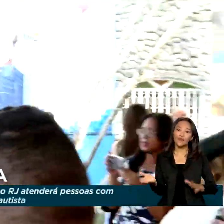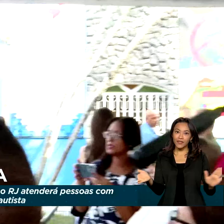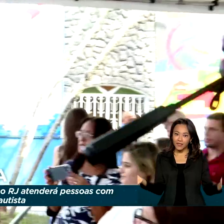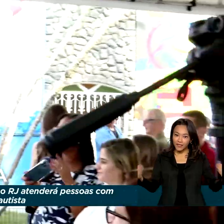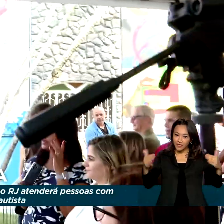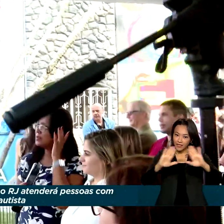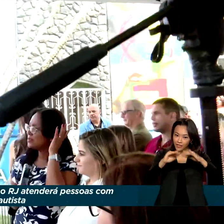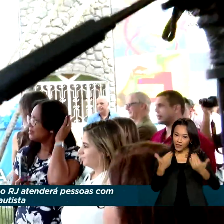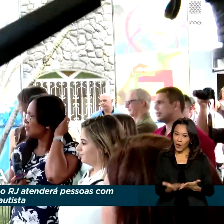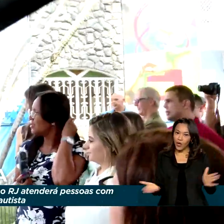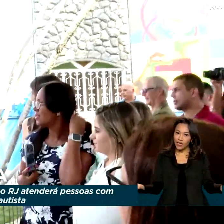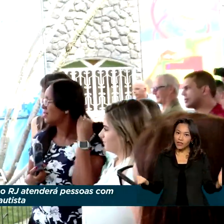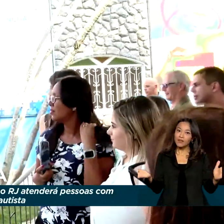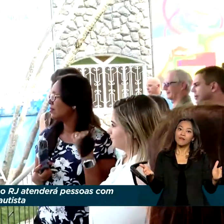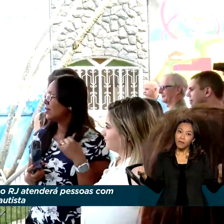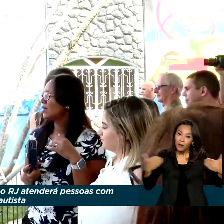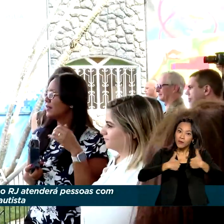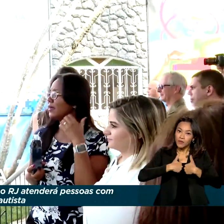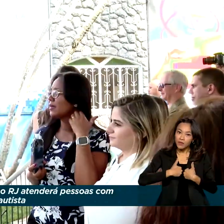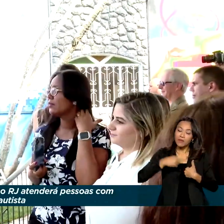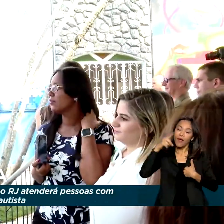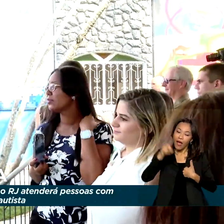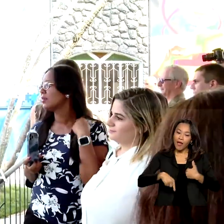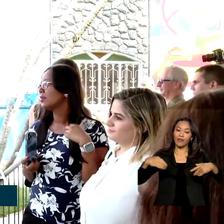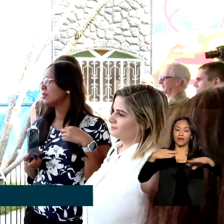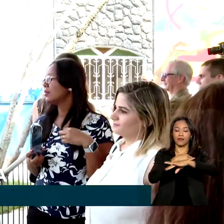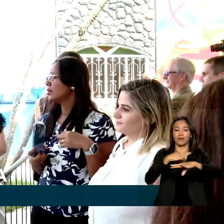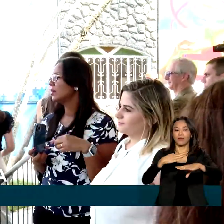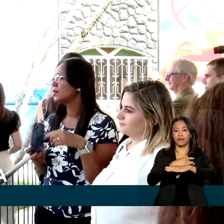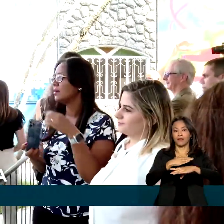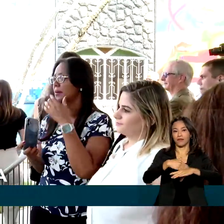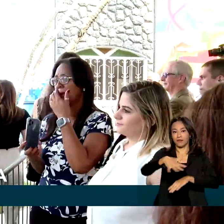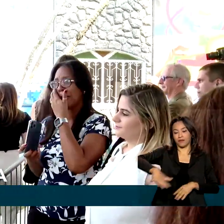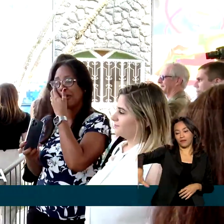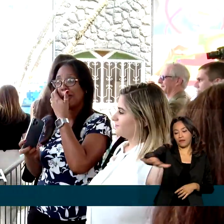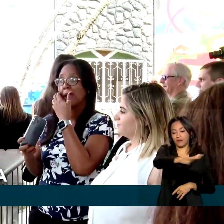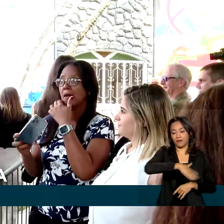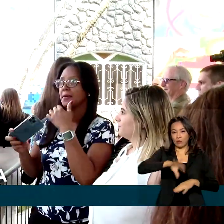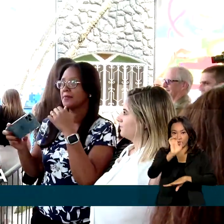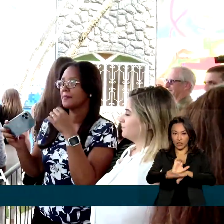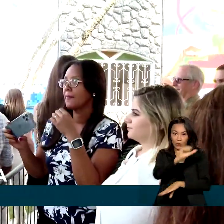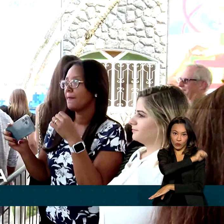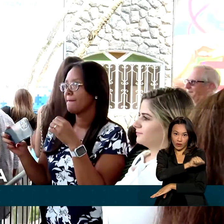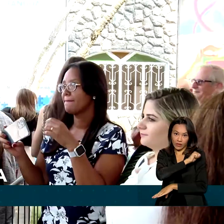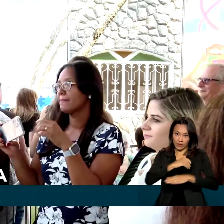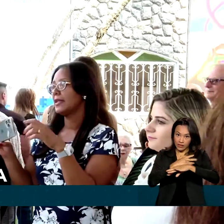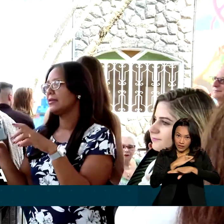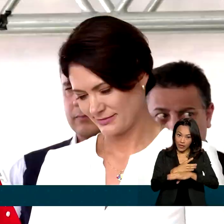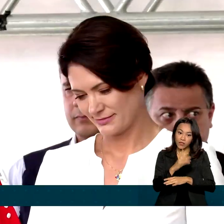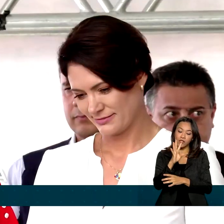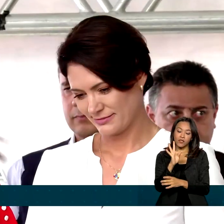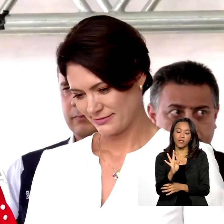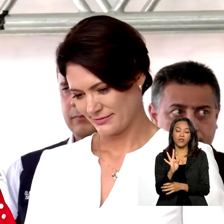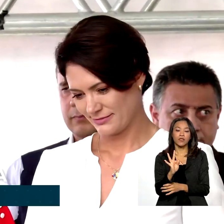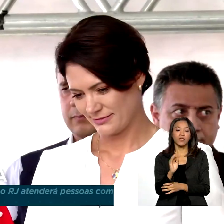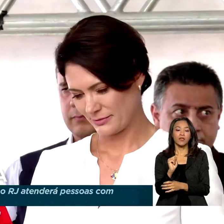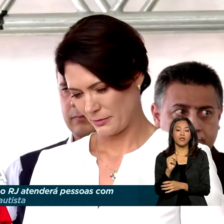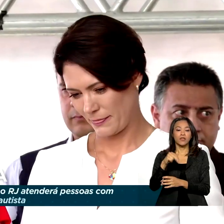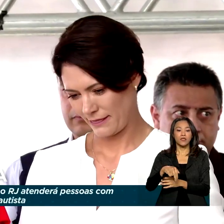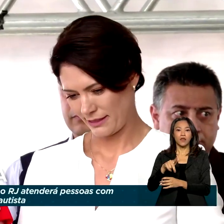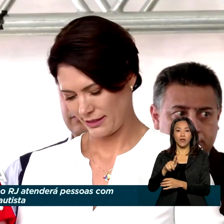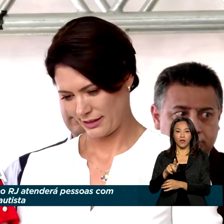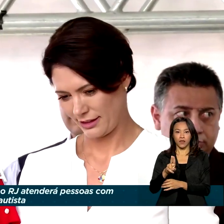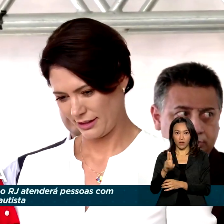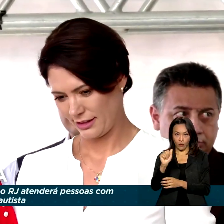Autistas fica em Tanguá, na região metropolitana do Rio de Janeiro. O atendimento será feito pelo SUS. E segundo a